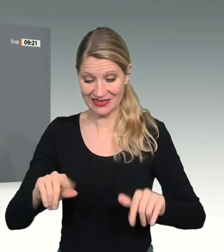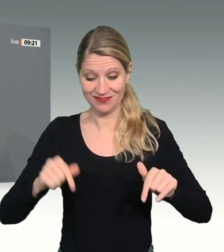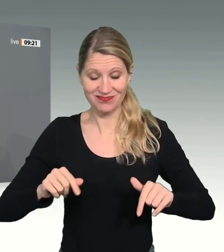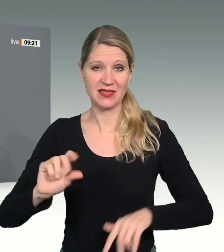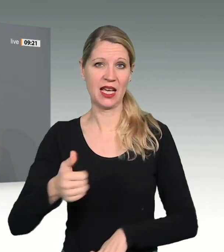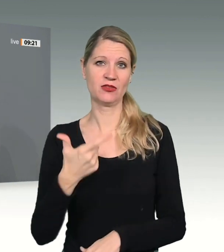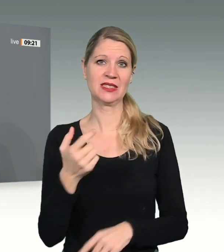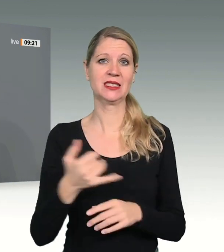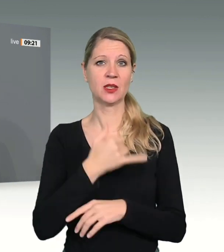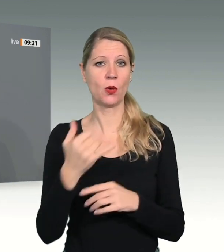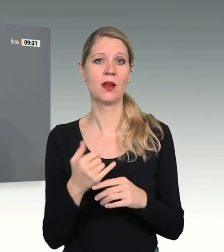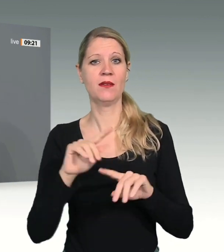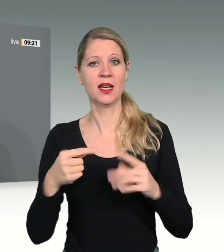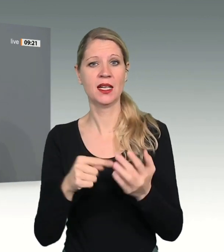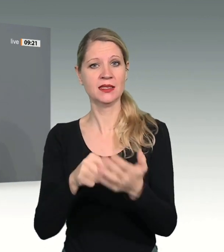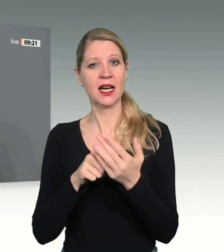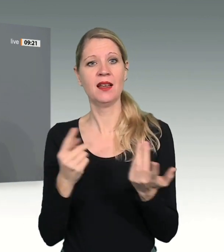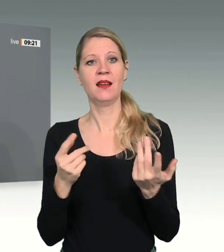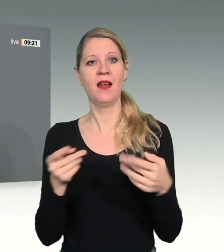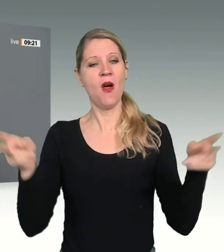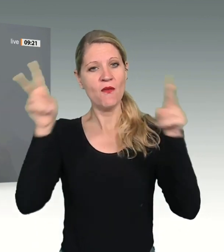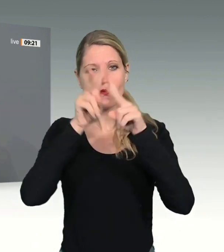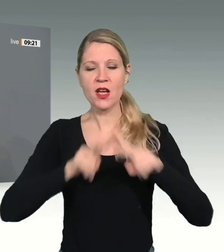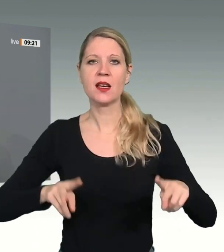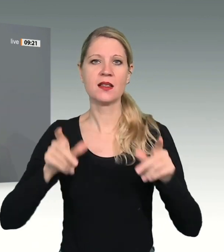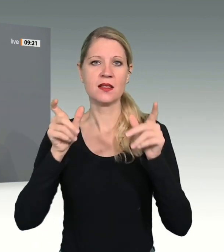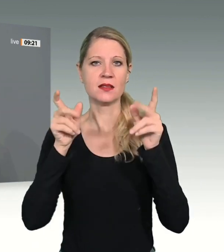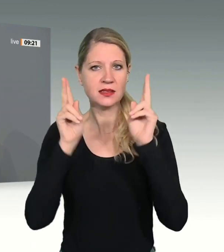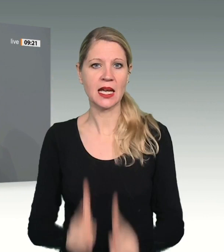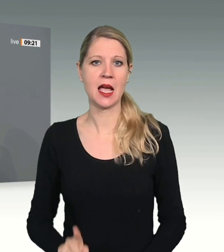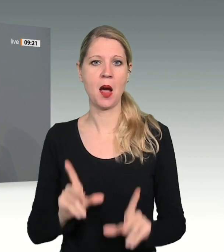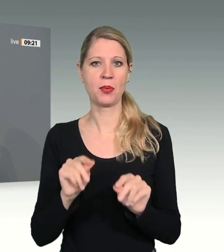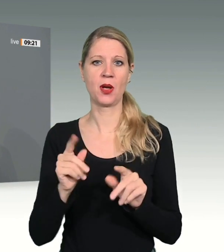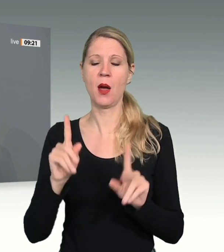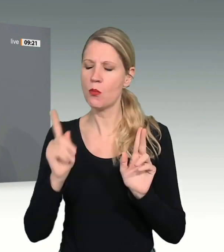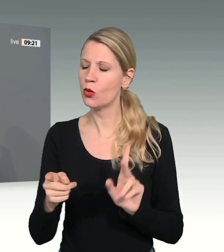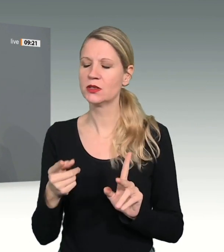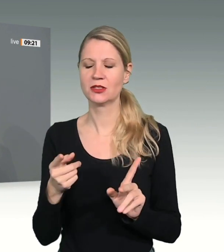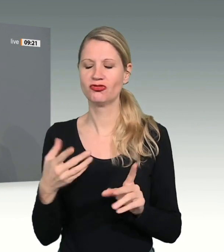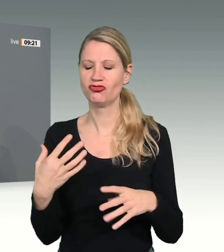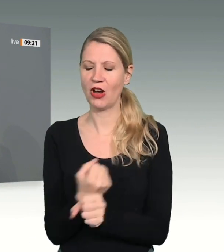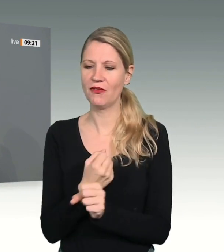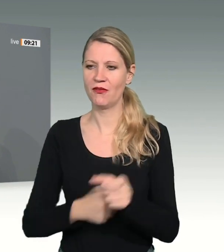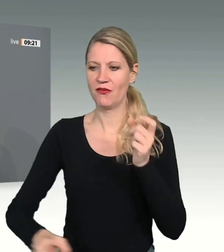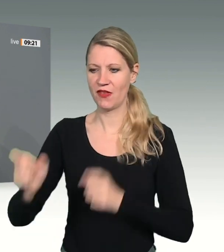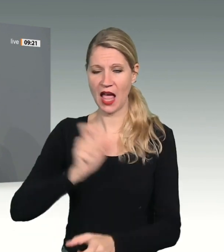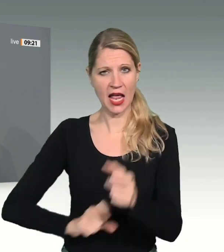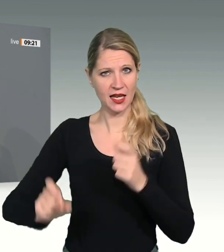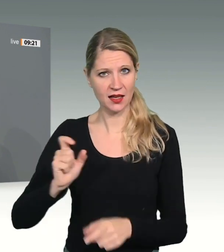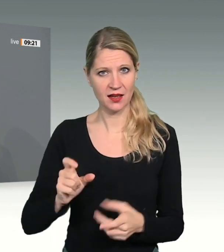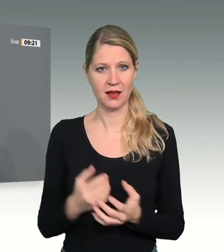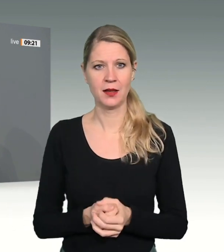verteidigen. Wir hätten es wissen können. Wir wollten es nicht sehen, sagte die frühere